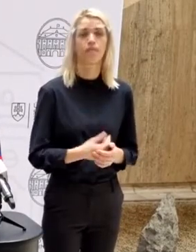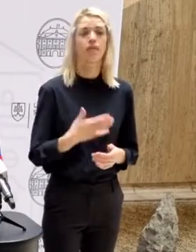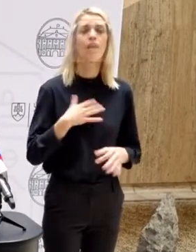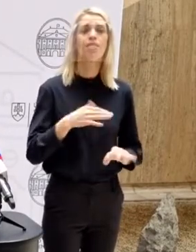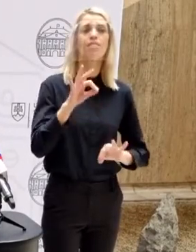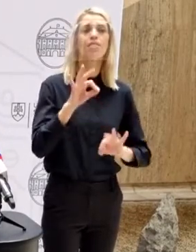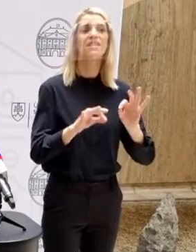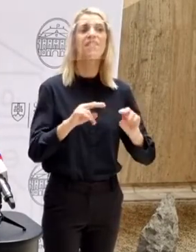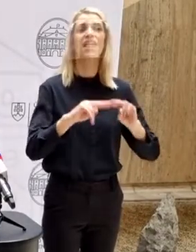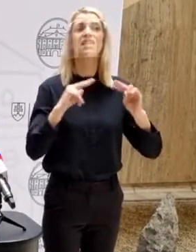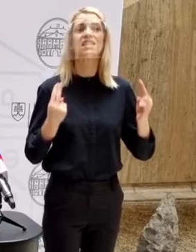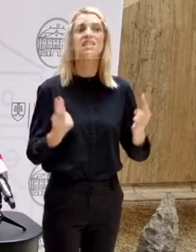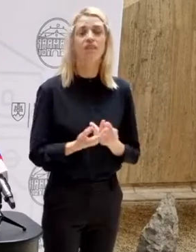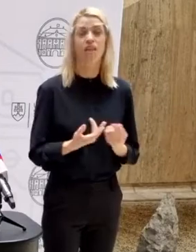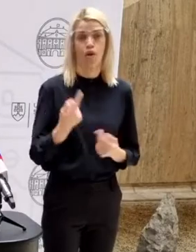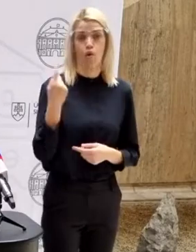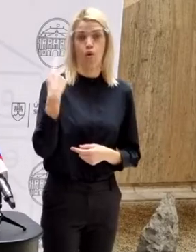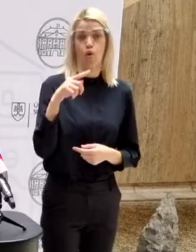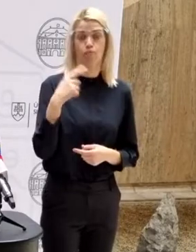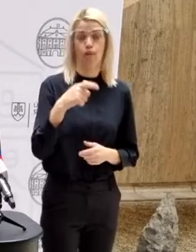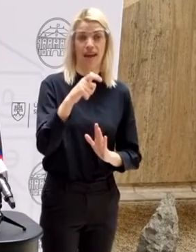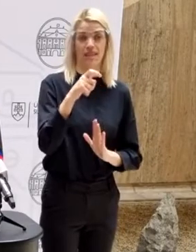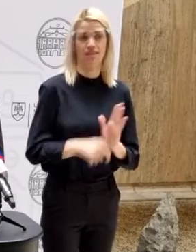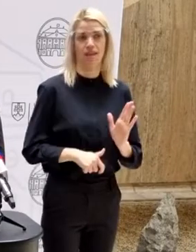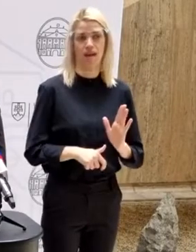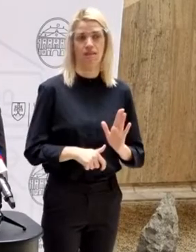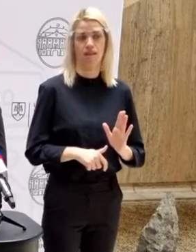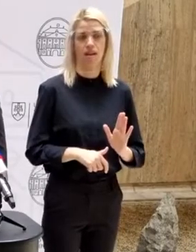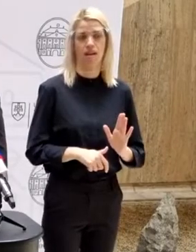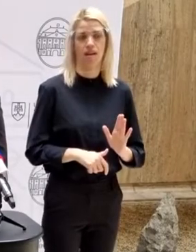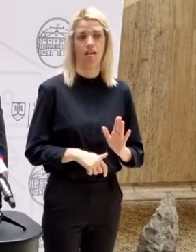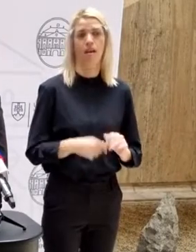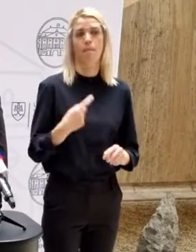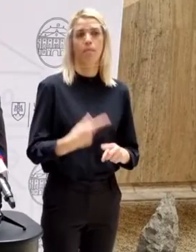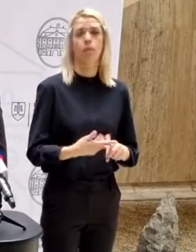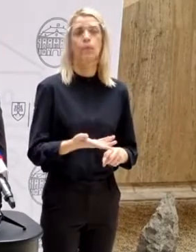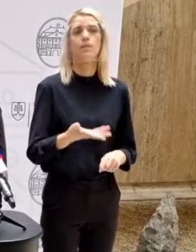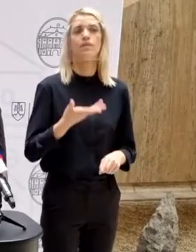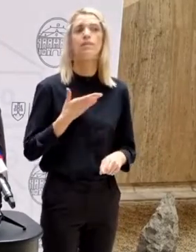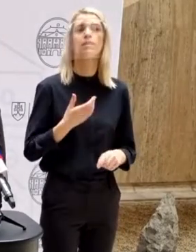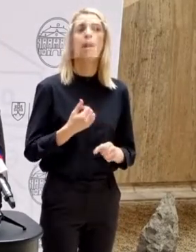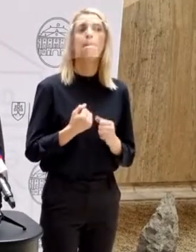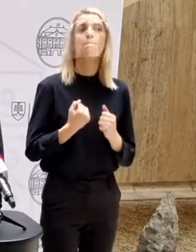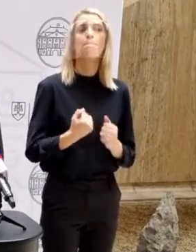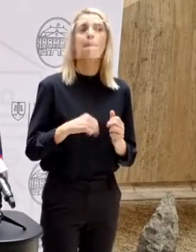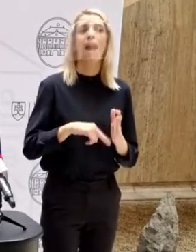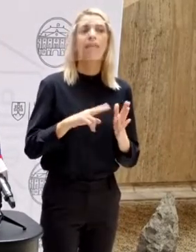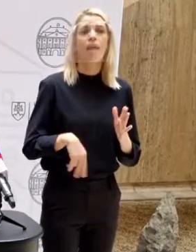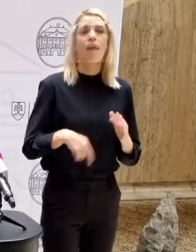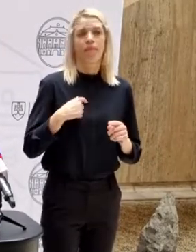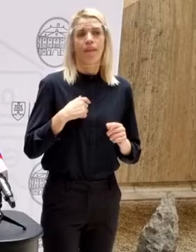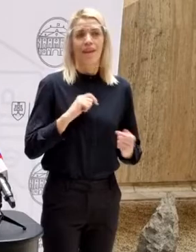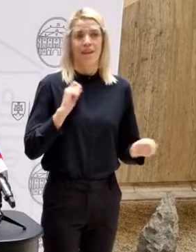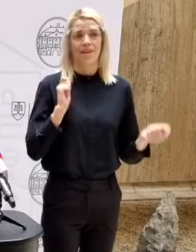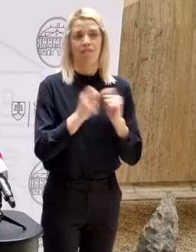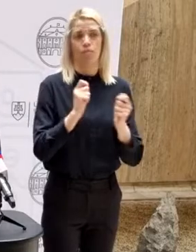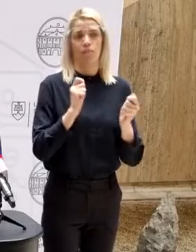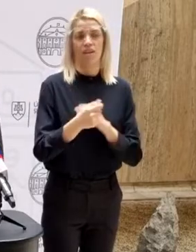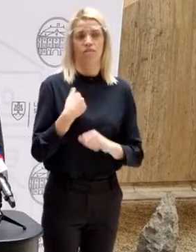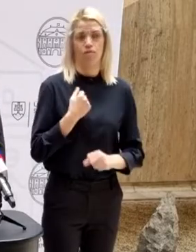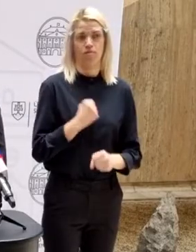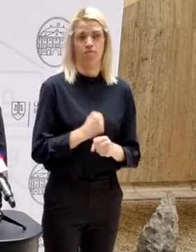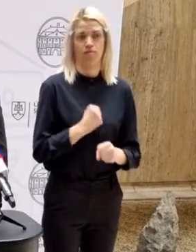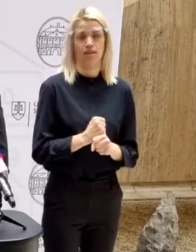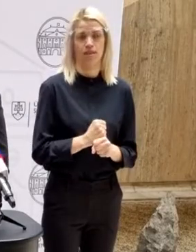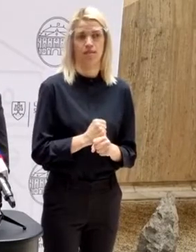nastavení sveta je, že to bude po odbornej stránke. Ja predpokladám, že naozaj sme dostali mandát na to, aby sme boli reformná vláda, aby sme prinášali aj reformy.